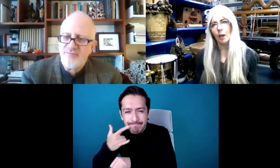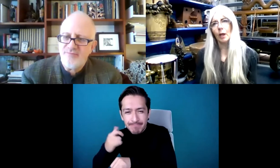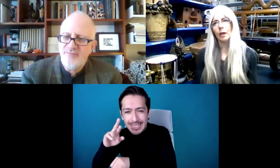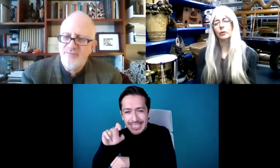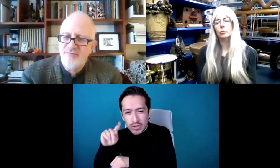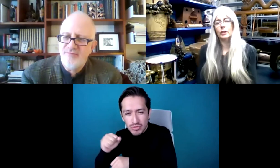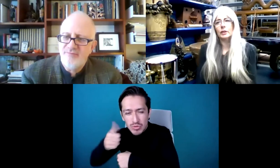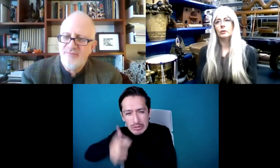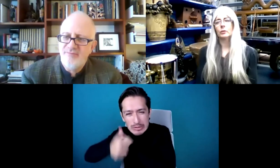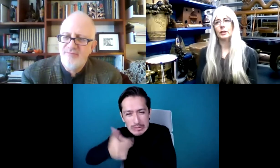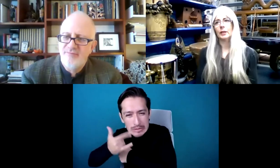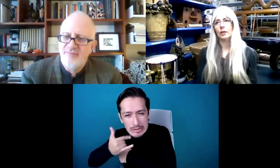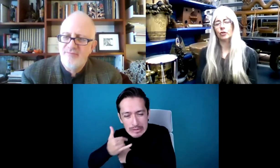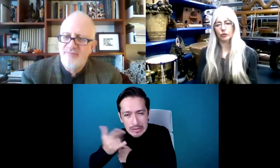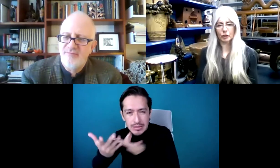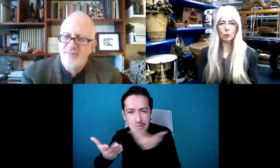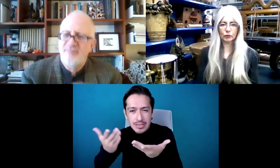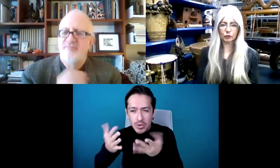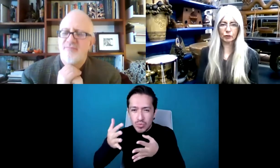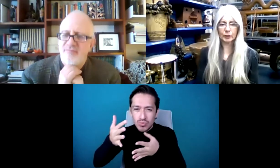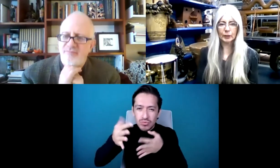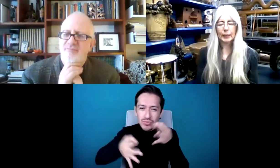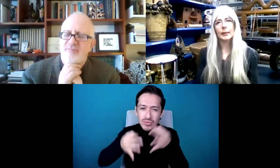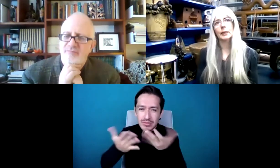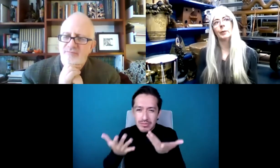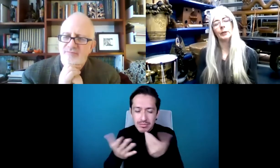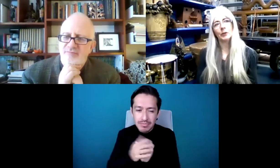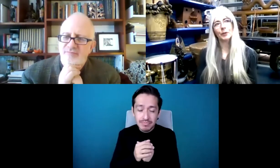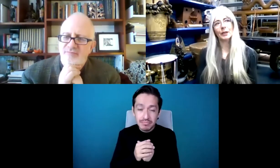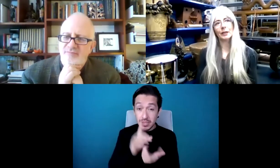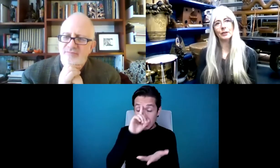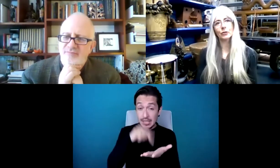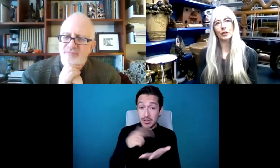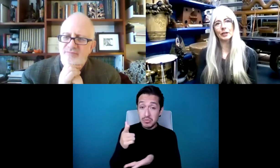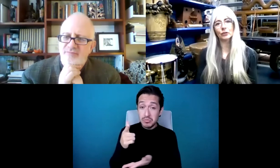prejuicios. Creo que es una pregunta muy interesante.